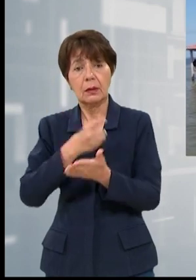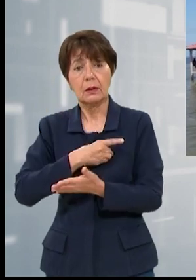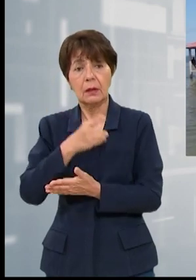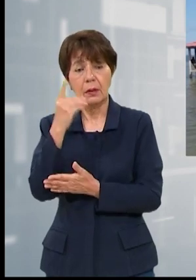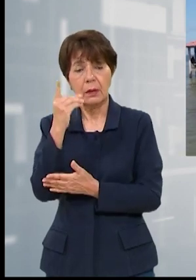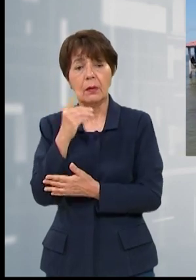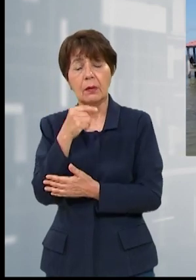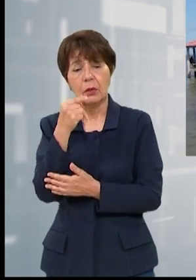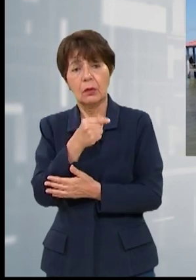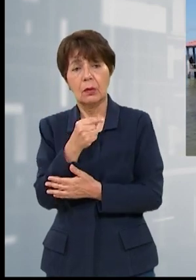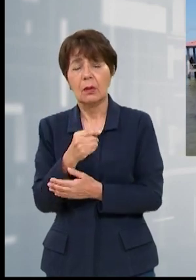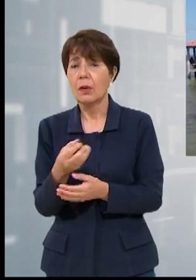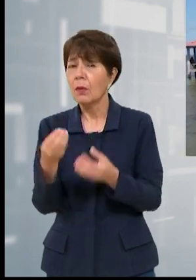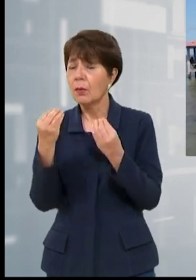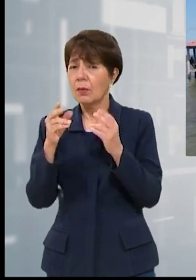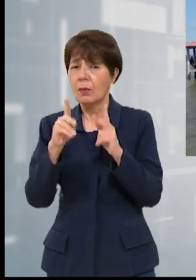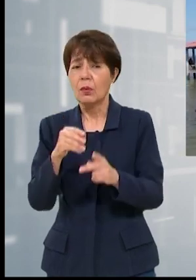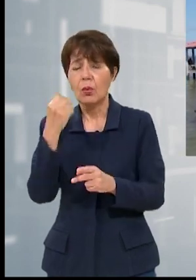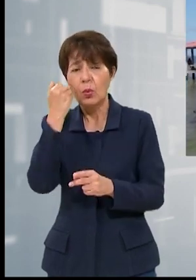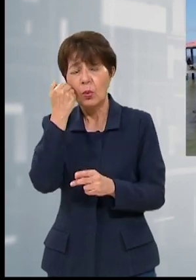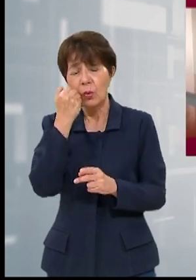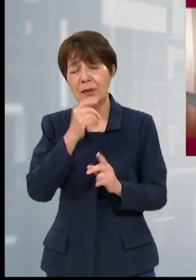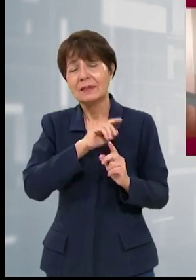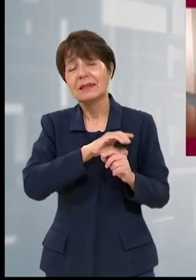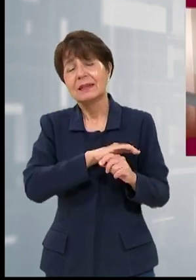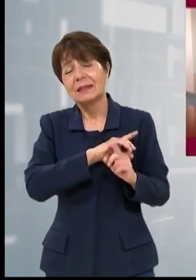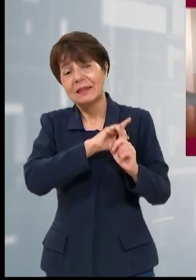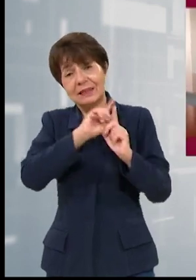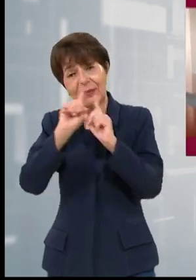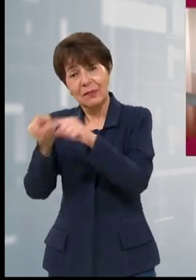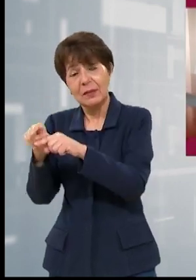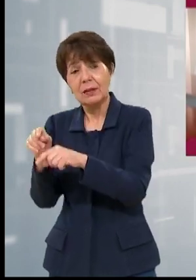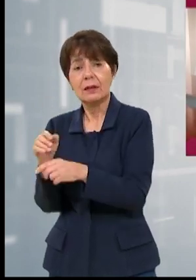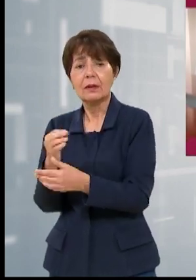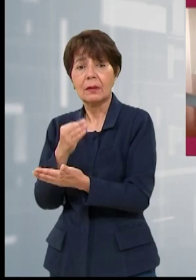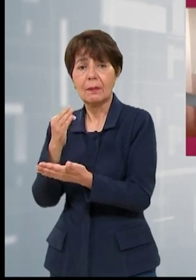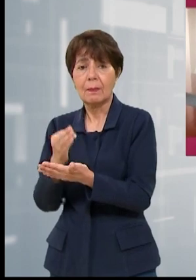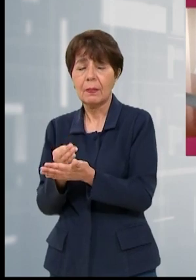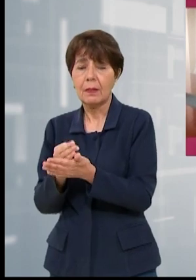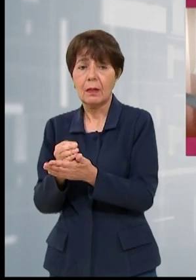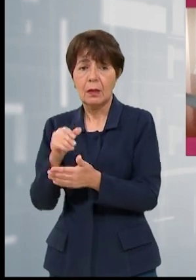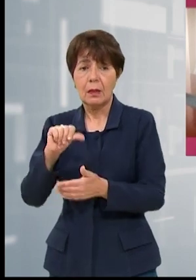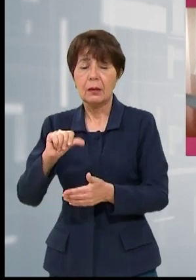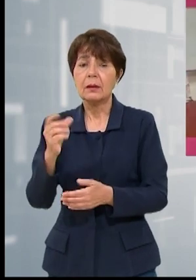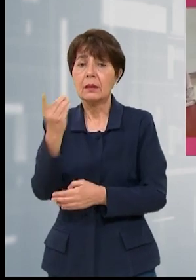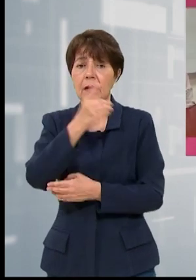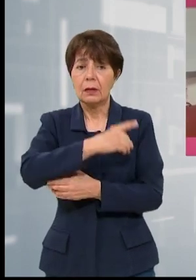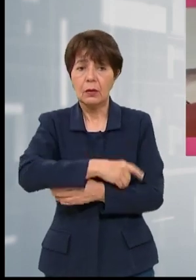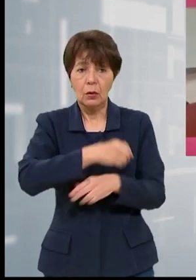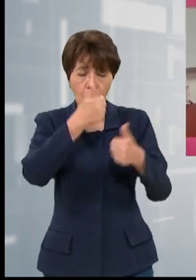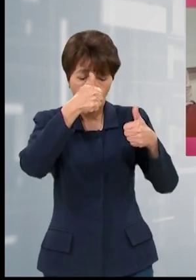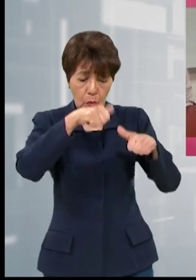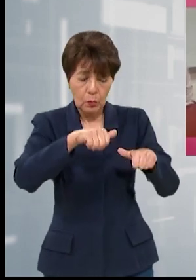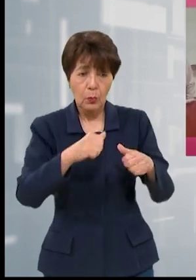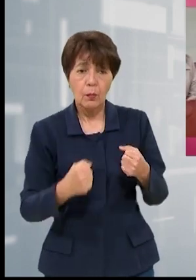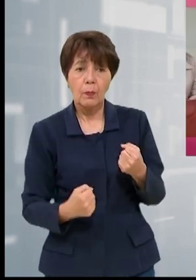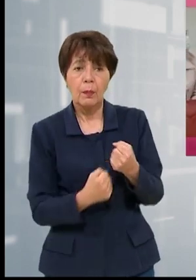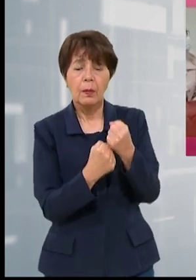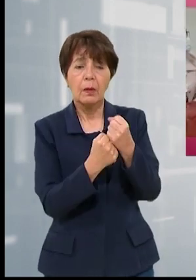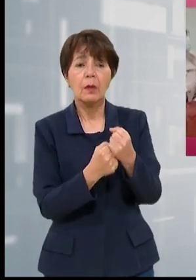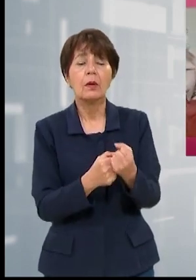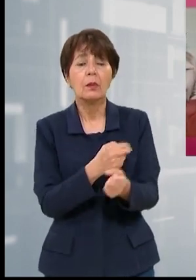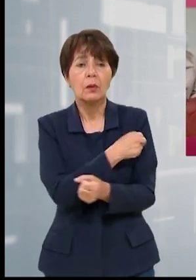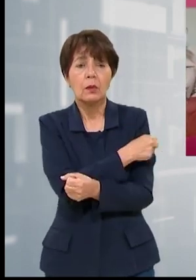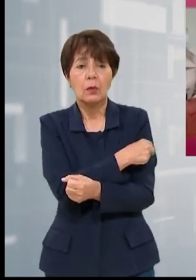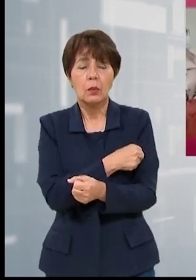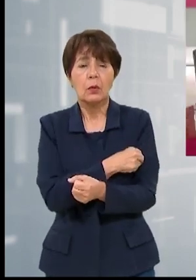Y dado a que muchos pacientes se remiten hasta la capital para ser atendidos, este día se logró un acuerdo de colaboración entre el Hospital